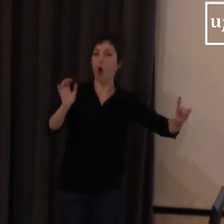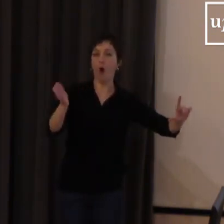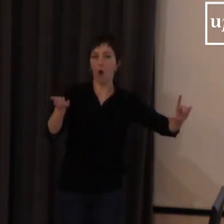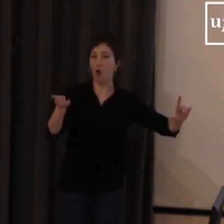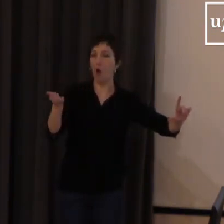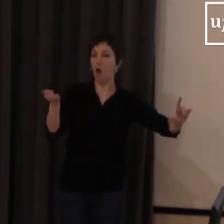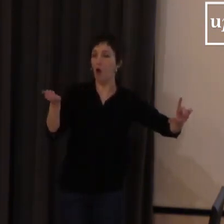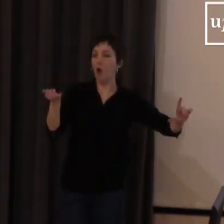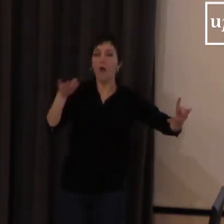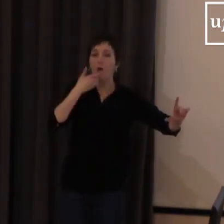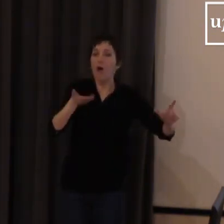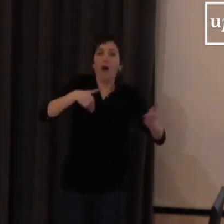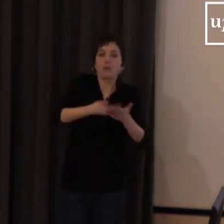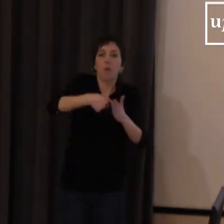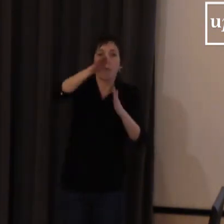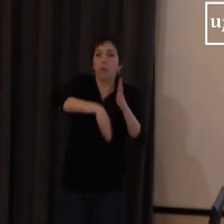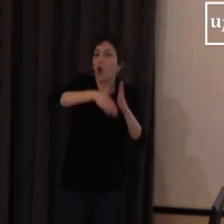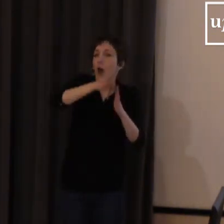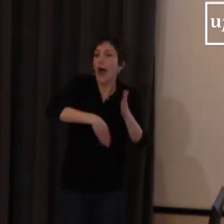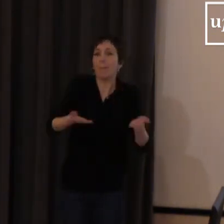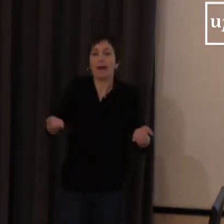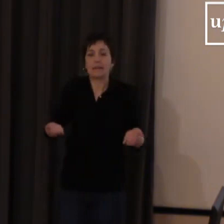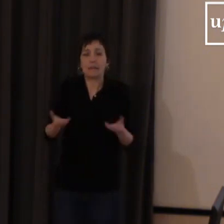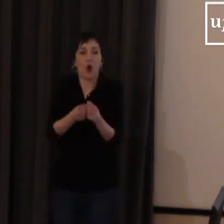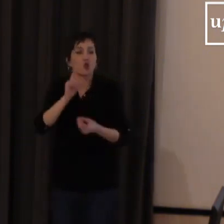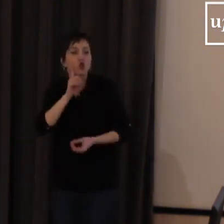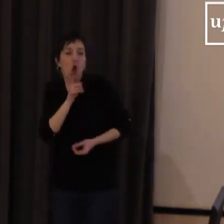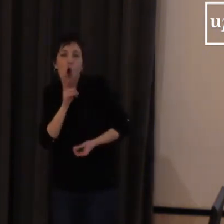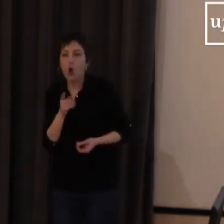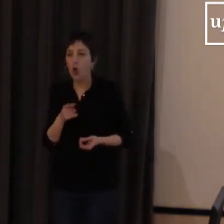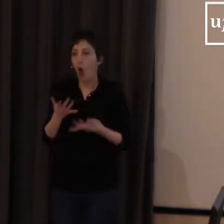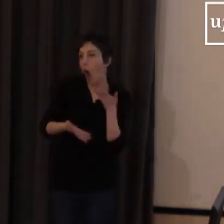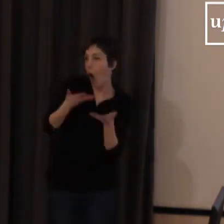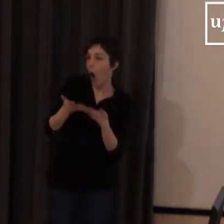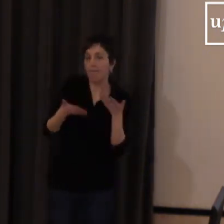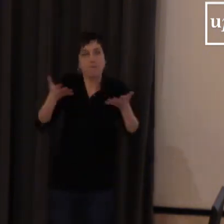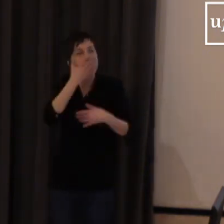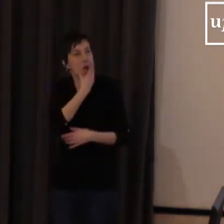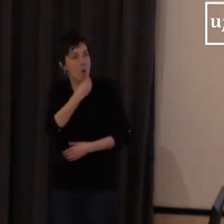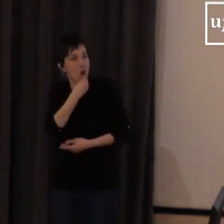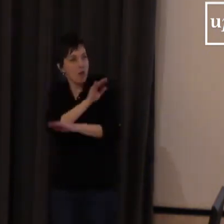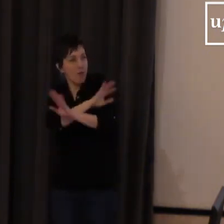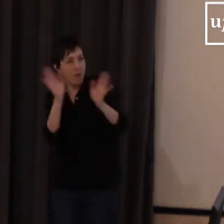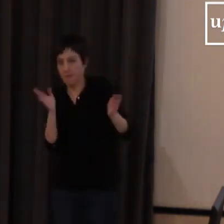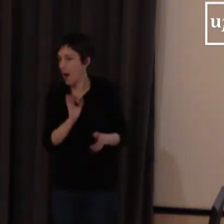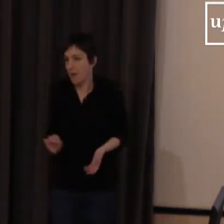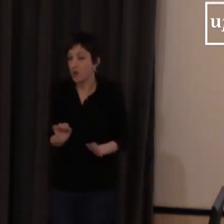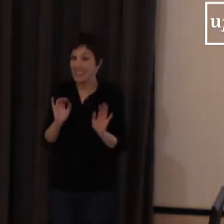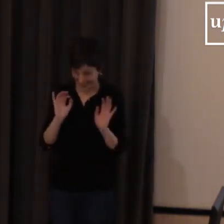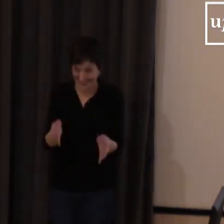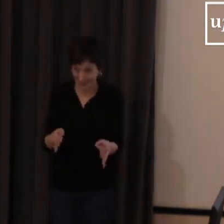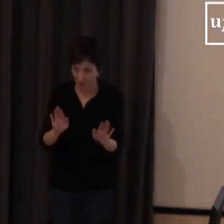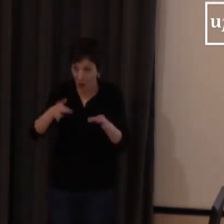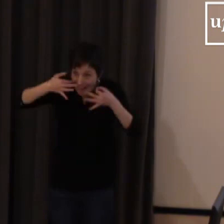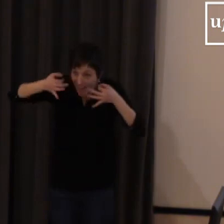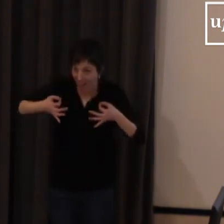constantemente y hay programas donde aparece un sordo y toque bonito testimonialmente y demás todo muy bonito pero a la